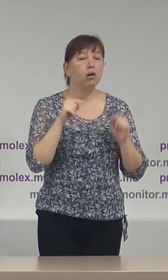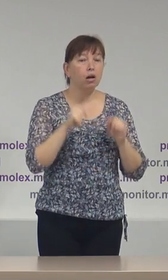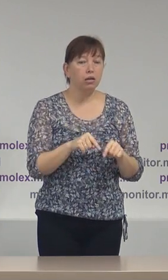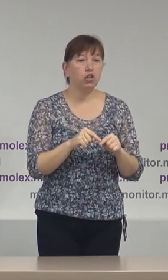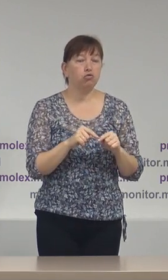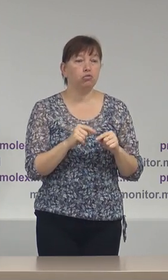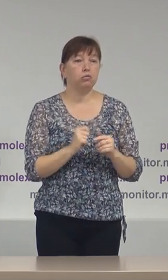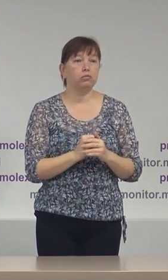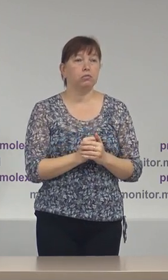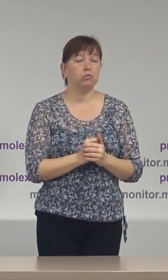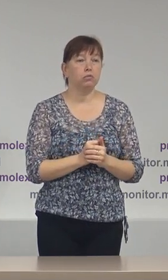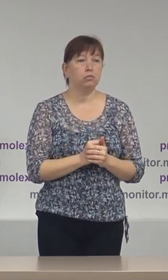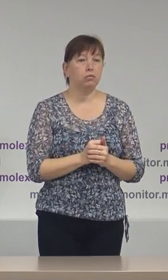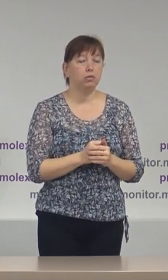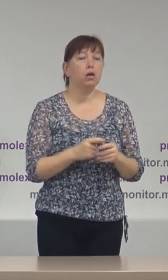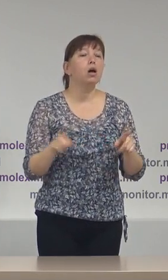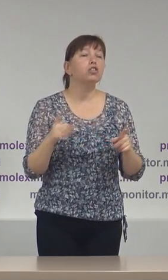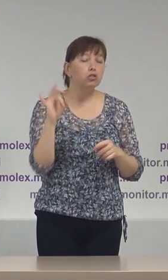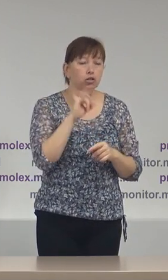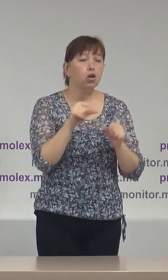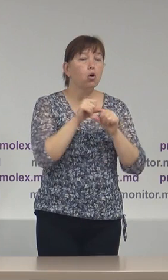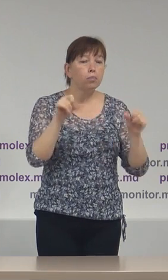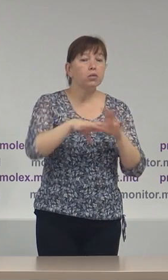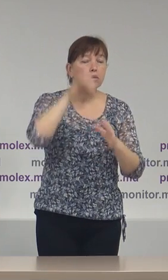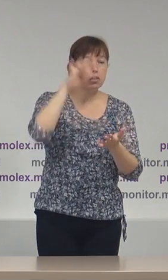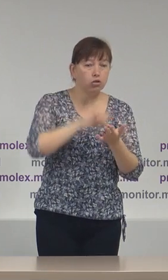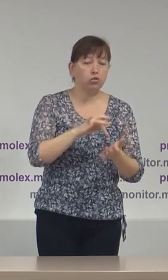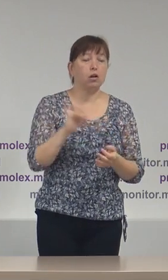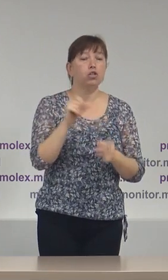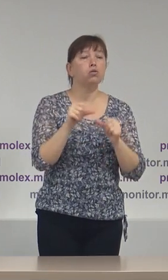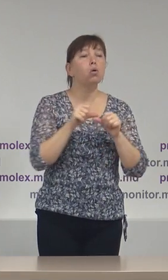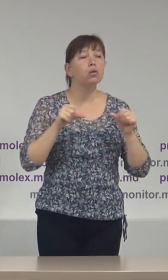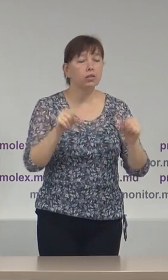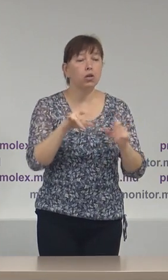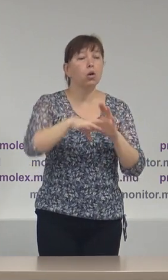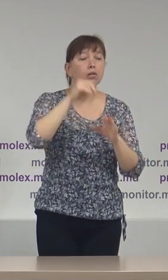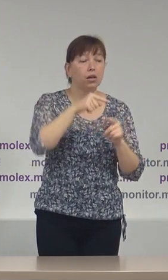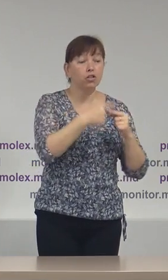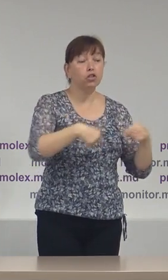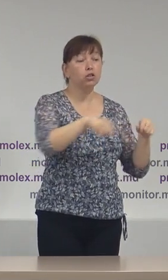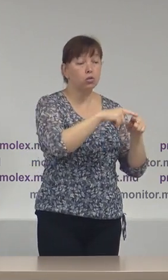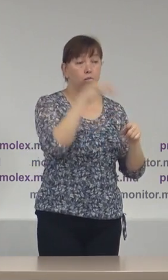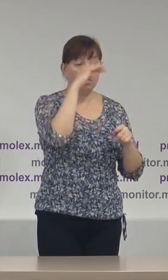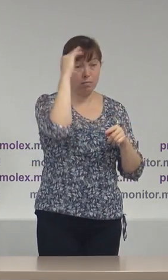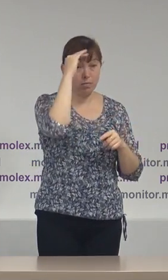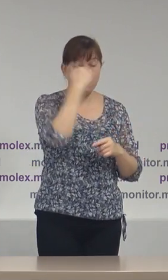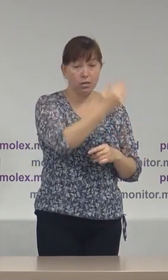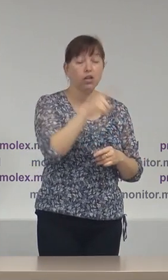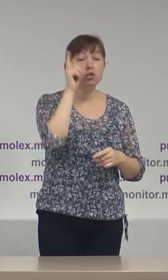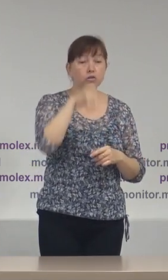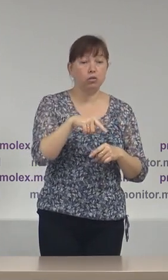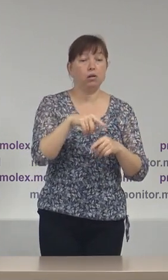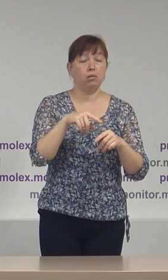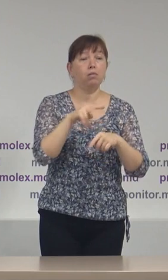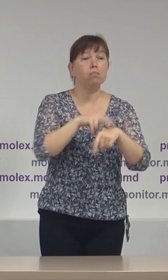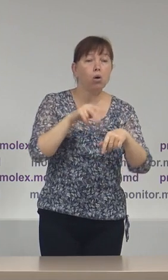rolul atât Comisiei Electorale Centrale, Consiliul Electoral de Circunscripție pentru Regiunea Transnisteană, dar și organelor